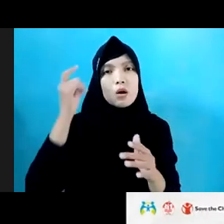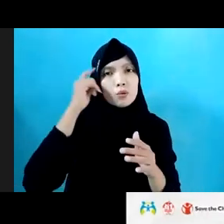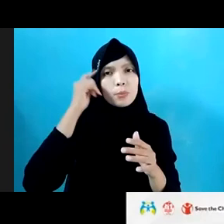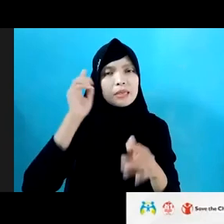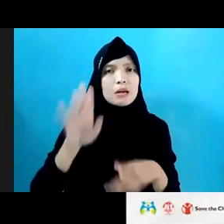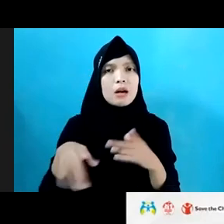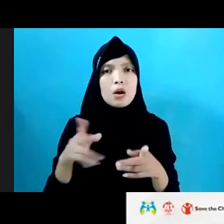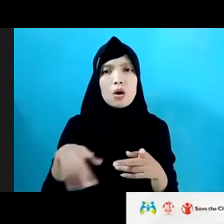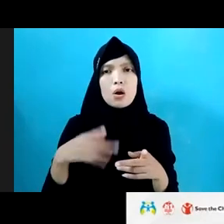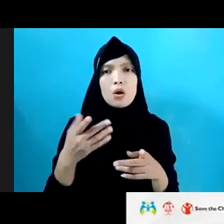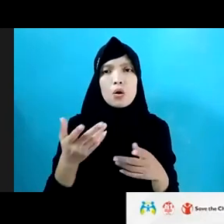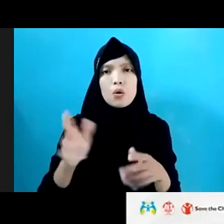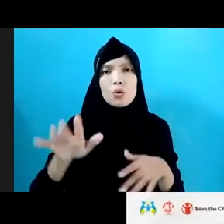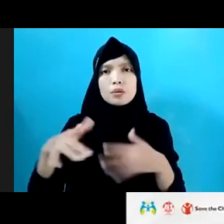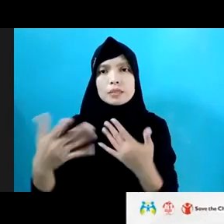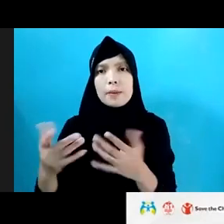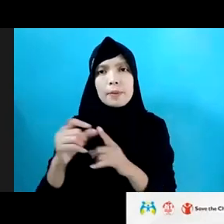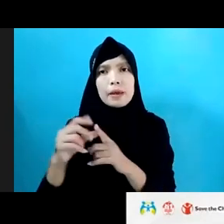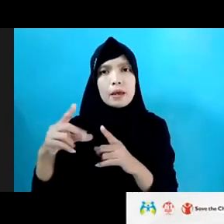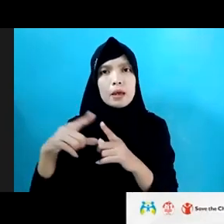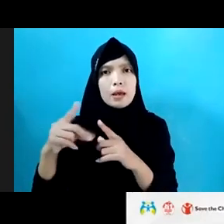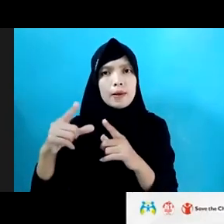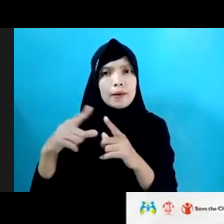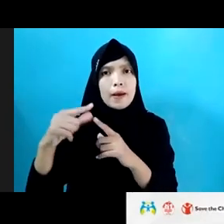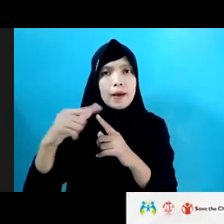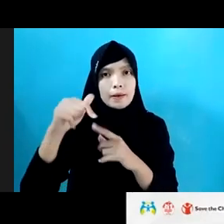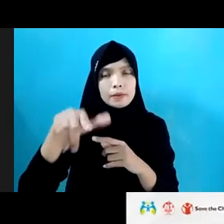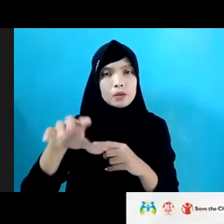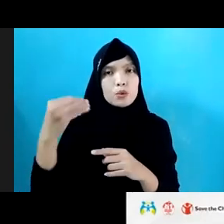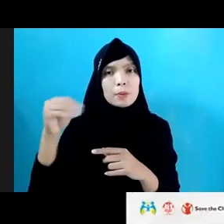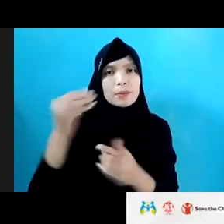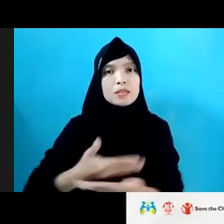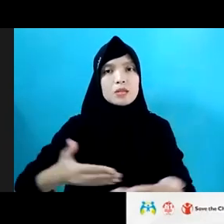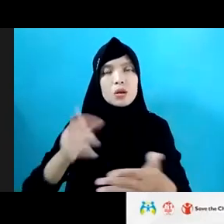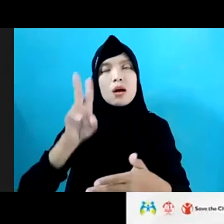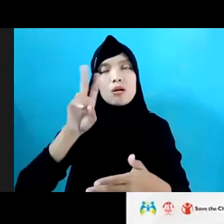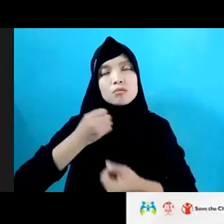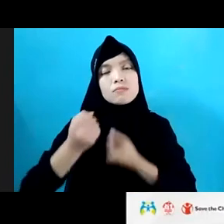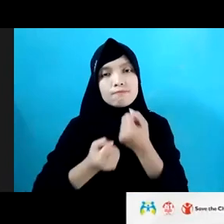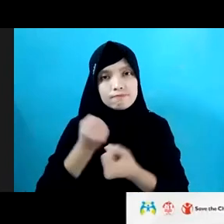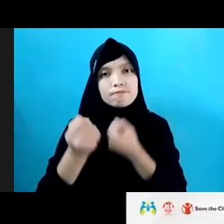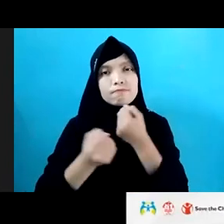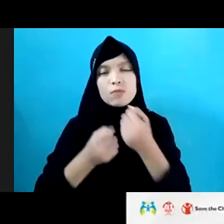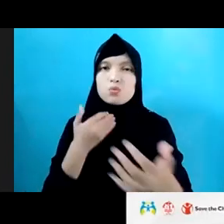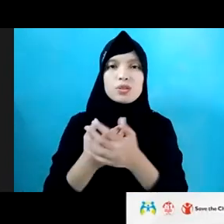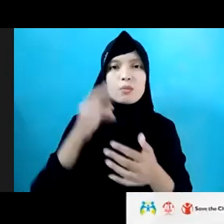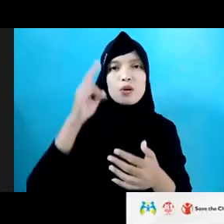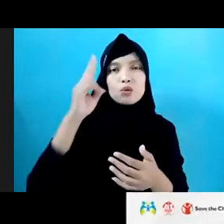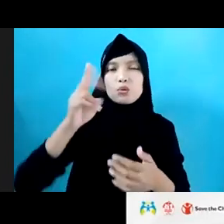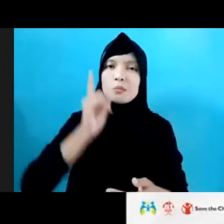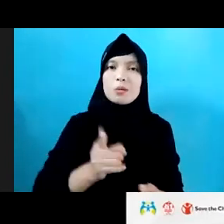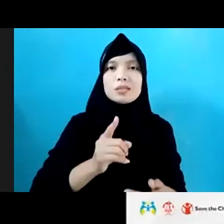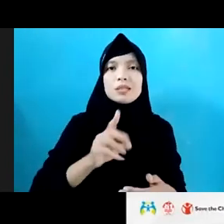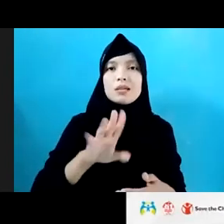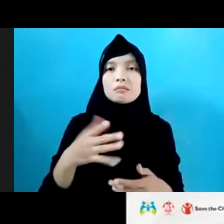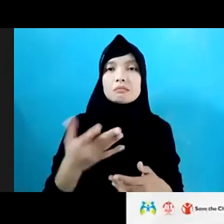akhirnya sampai ke darat, maka Kementerian Sosial ya harus melakukan upaya yang optimal untuk memastikan mereka juga tidak